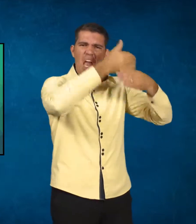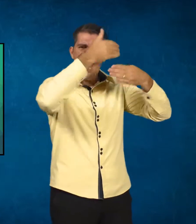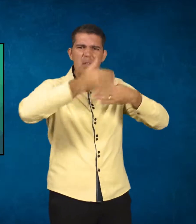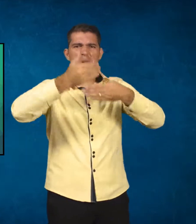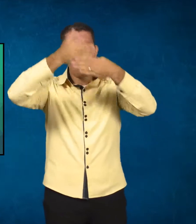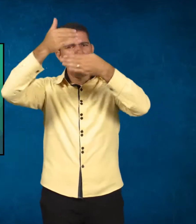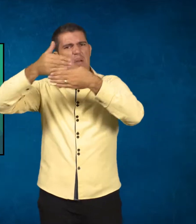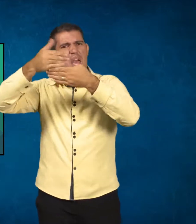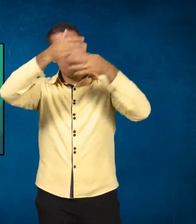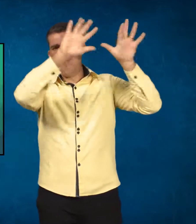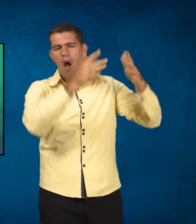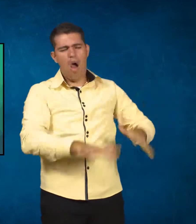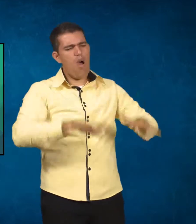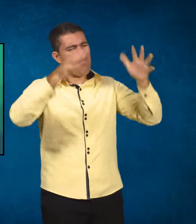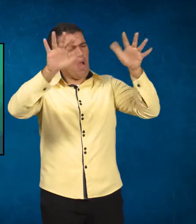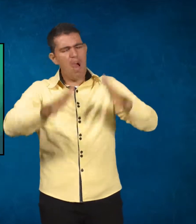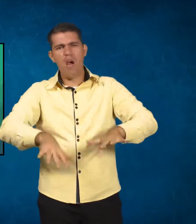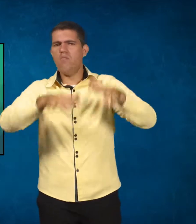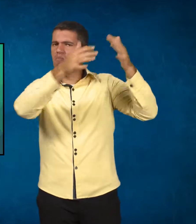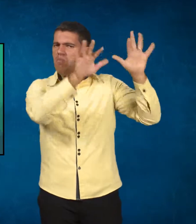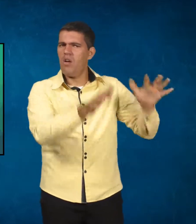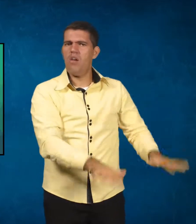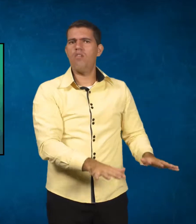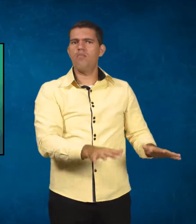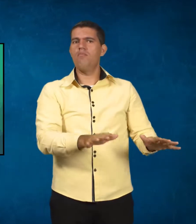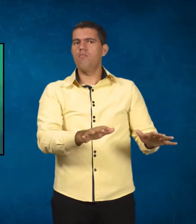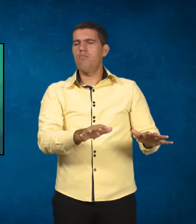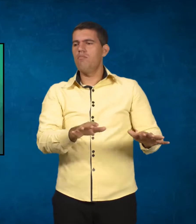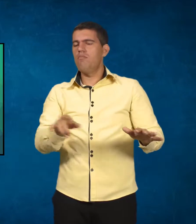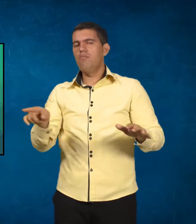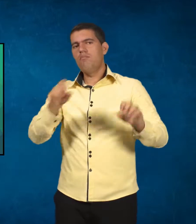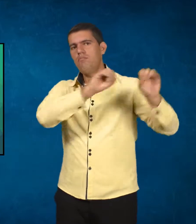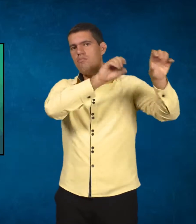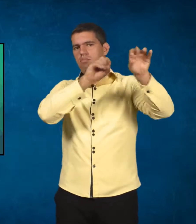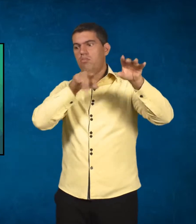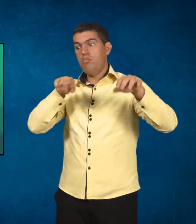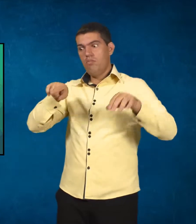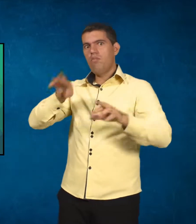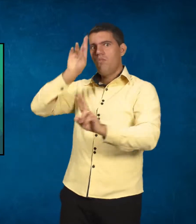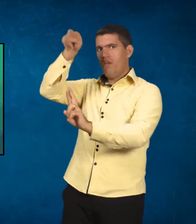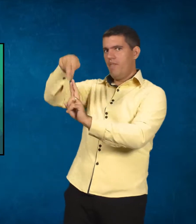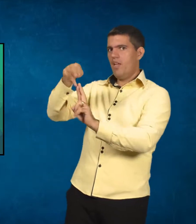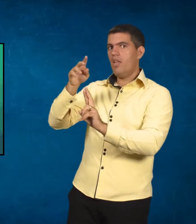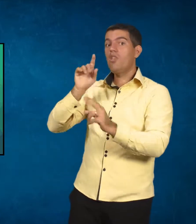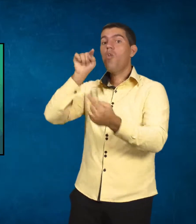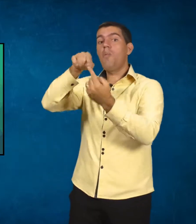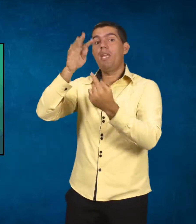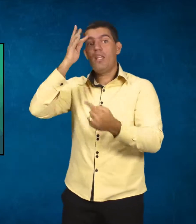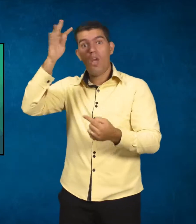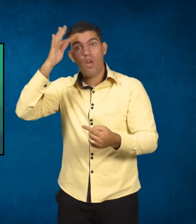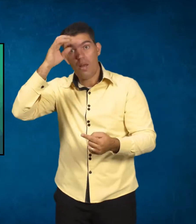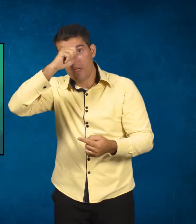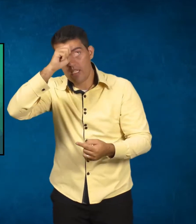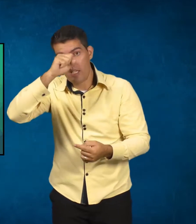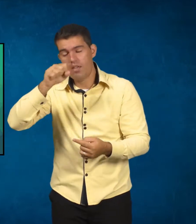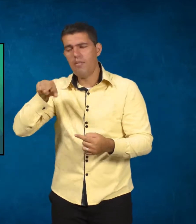e a gente o tem também como uma referência em relação às teorias da aprendizagem. Qual foi o objeto de estudo dele? O é que